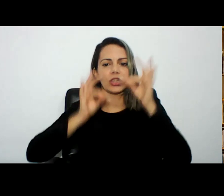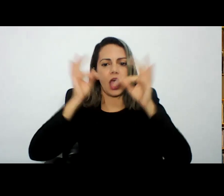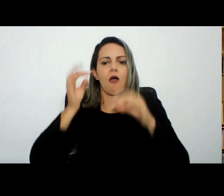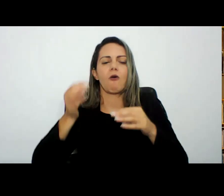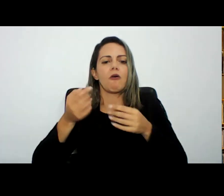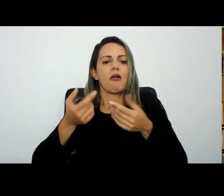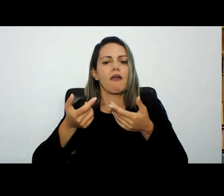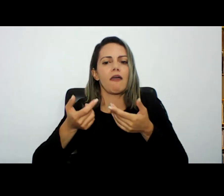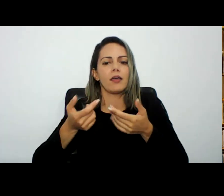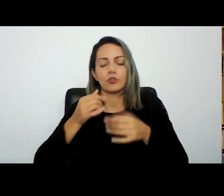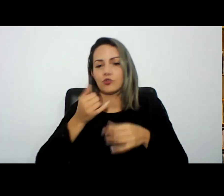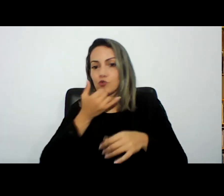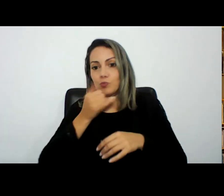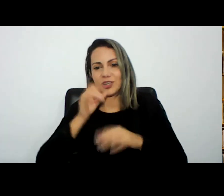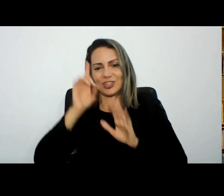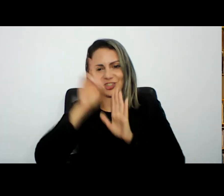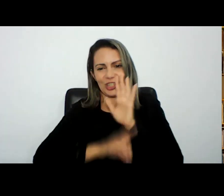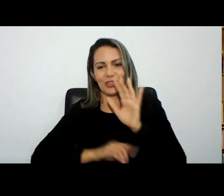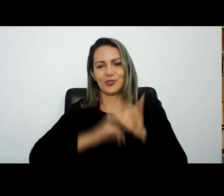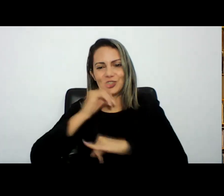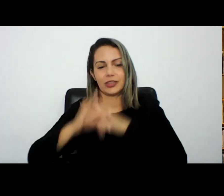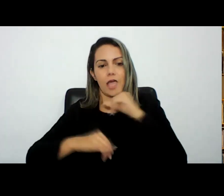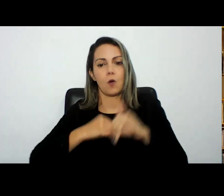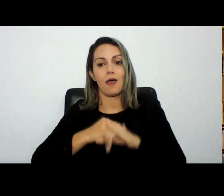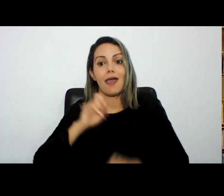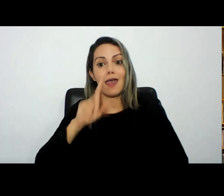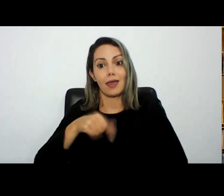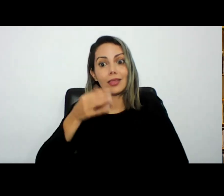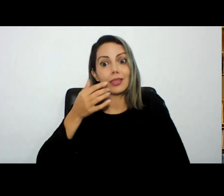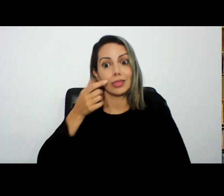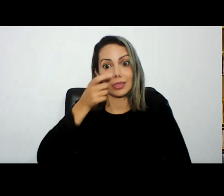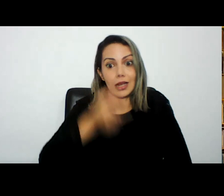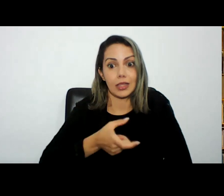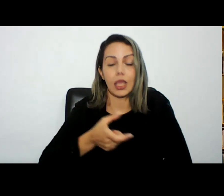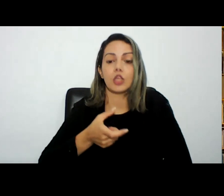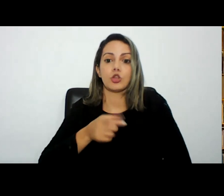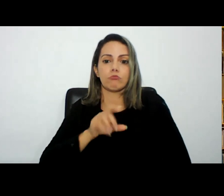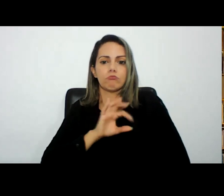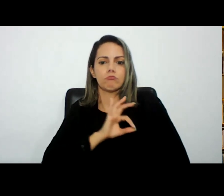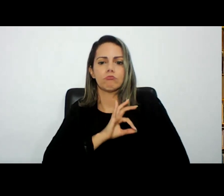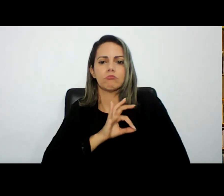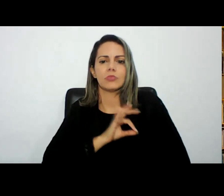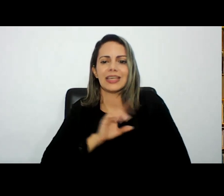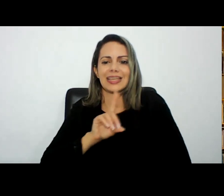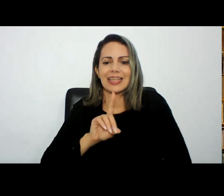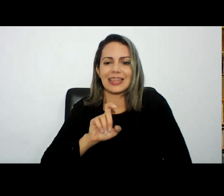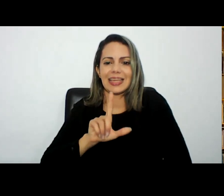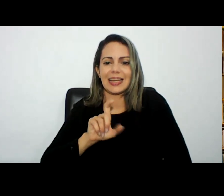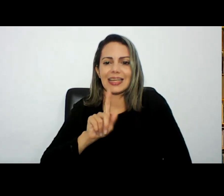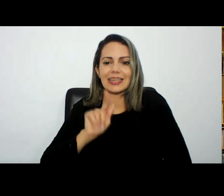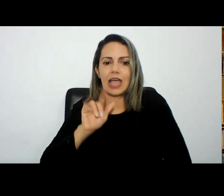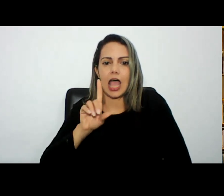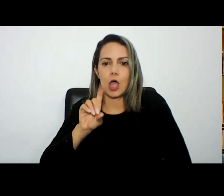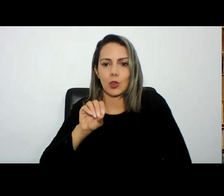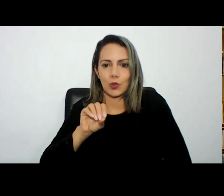é interessantíssimo em ver um delegado de polícia trazer num livro jurídico linguagem de programação